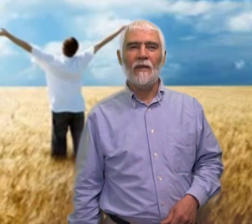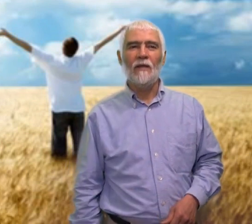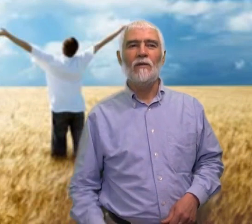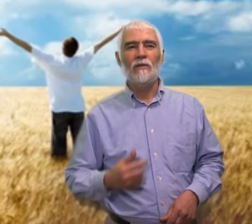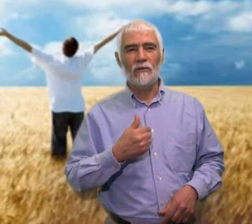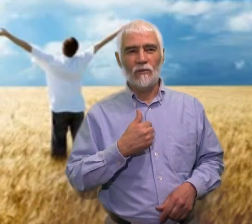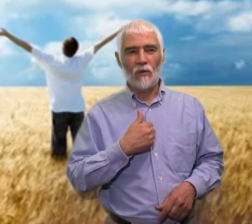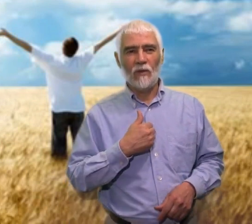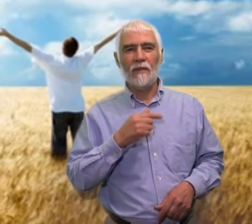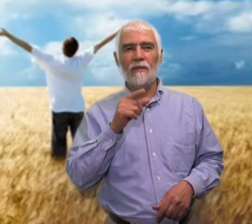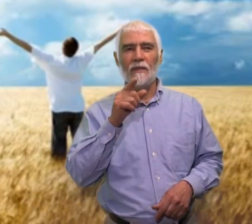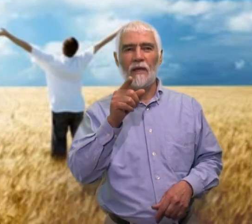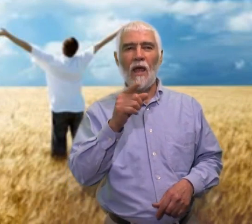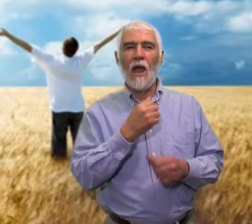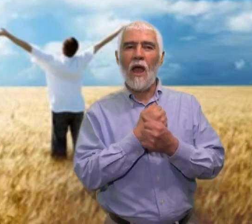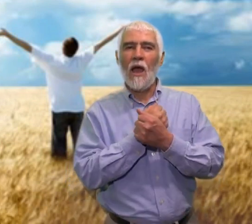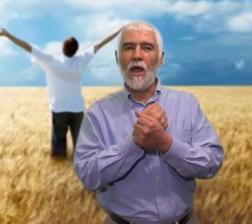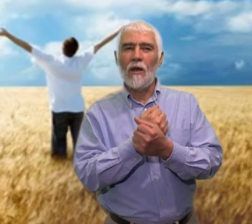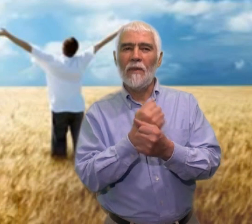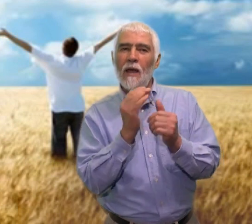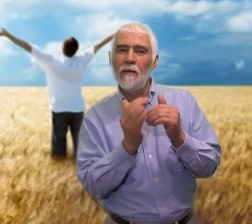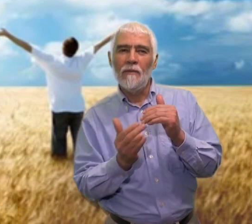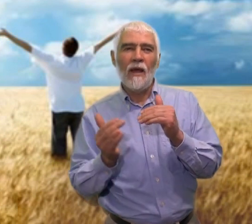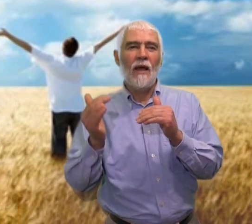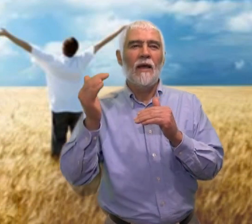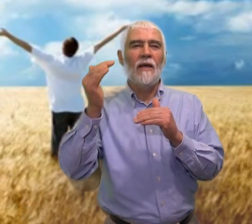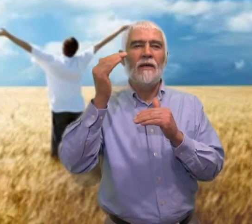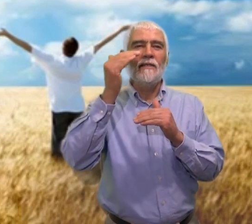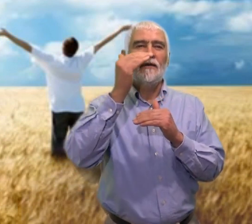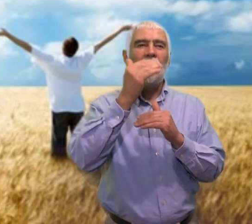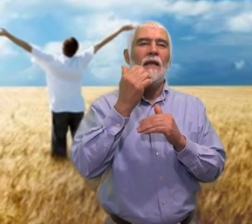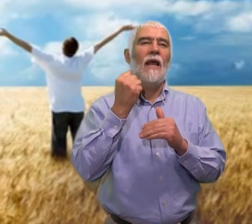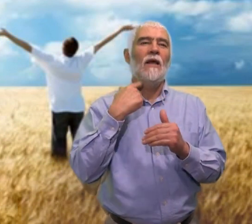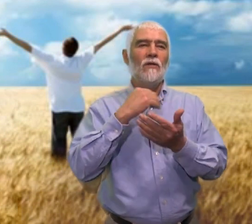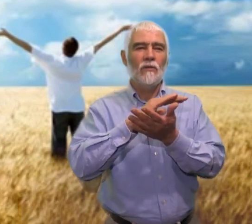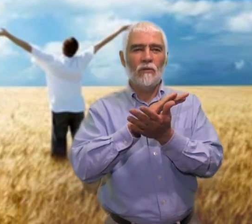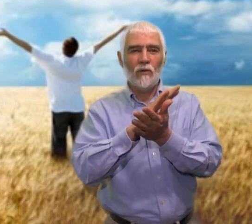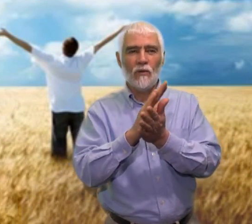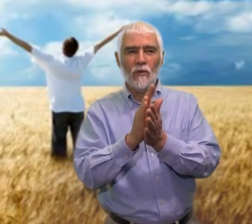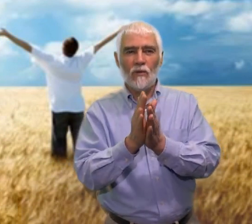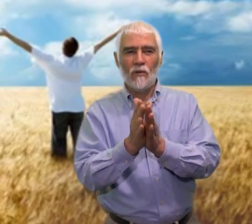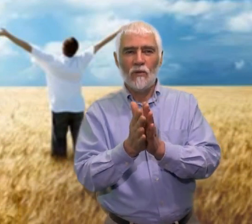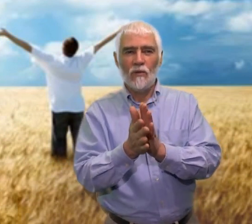Yo te amo más que a todo,